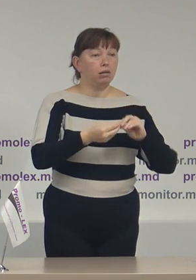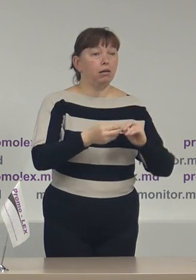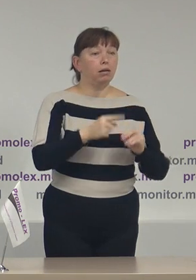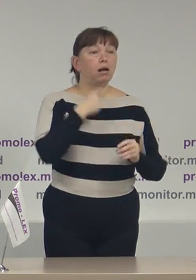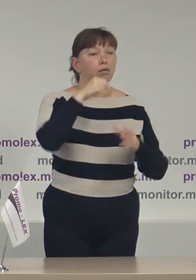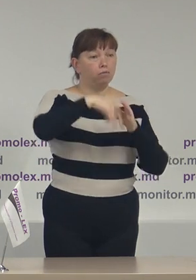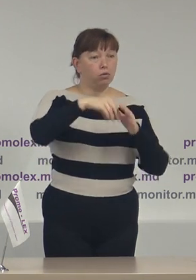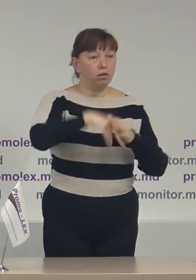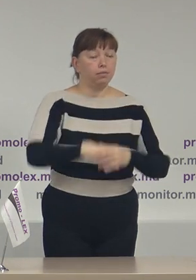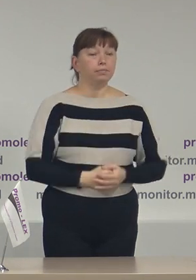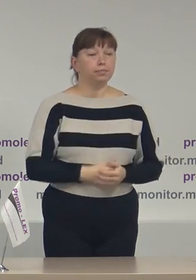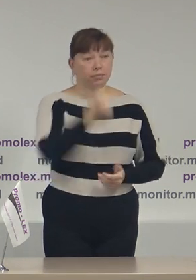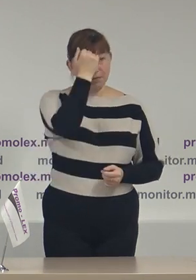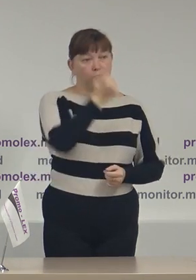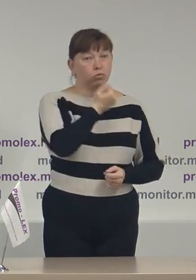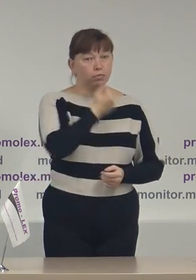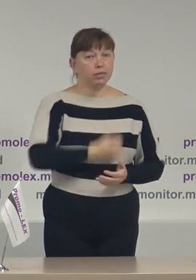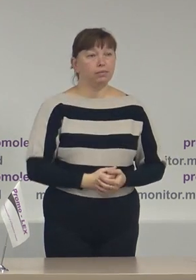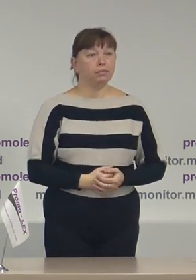voturilor. Mulțumesc!